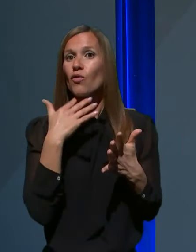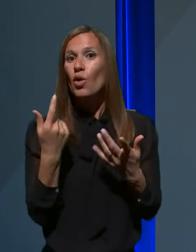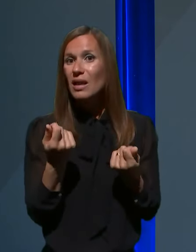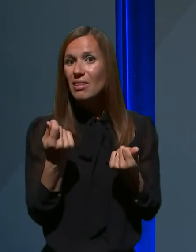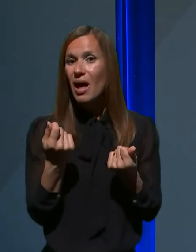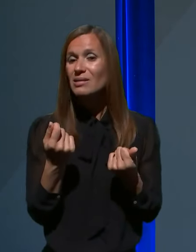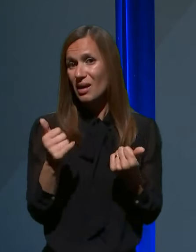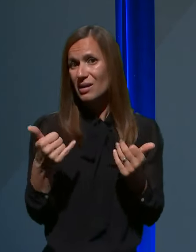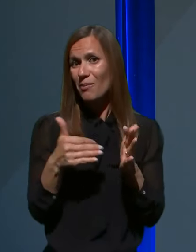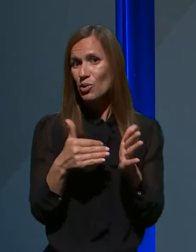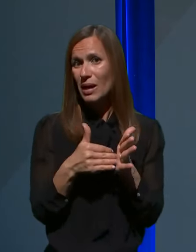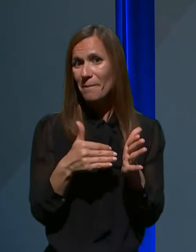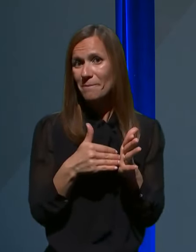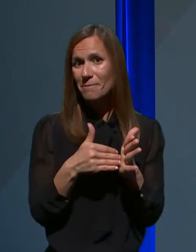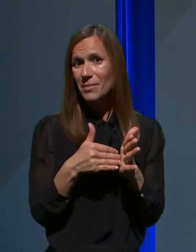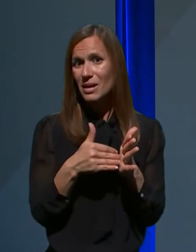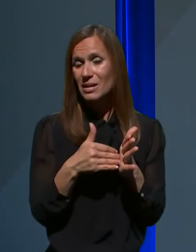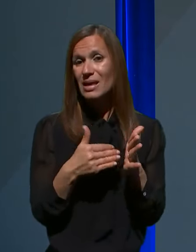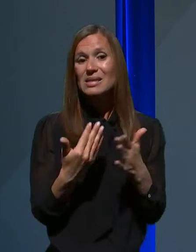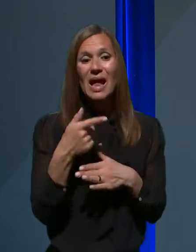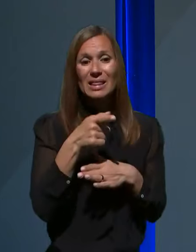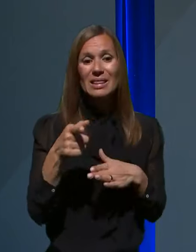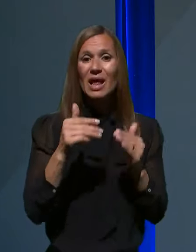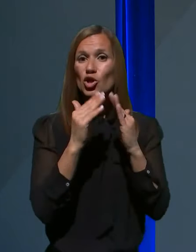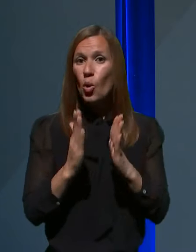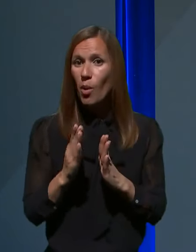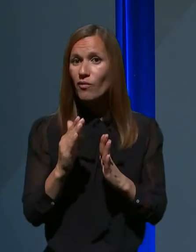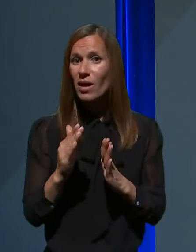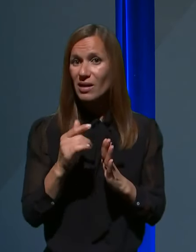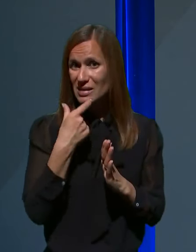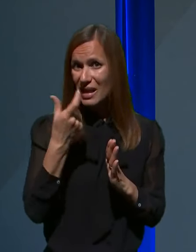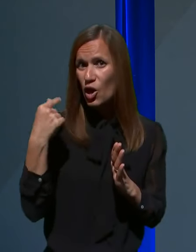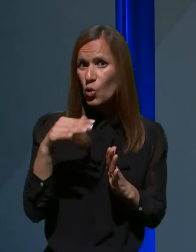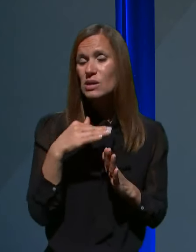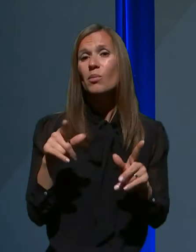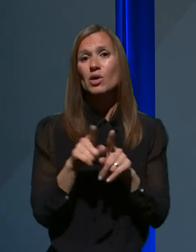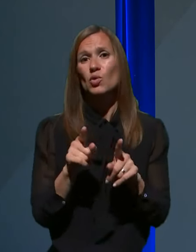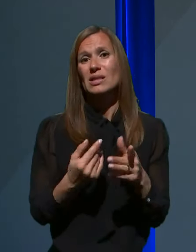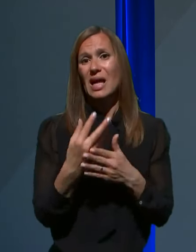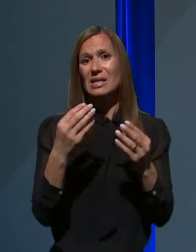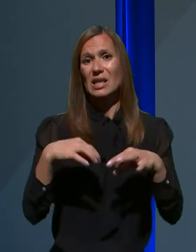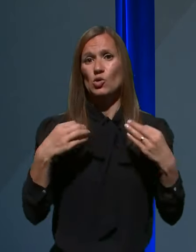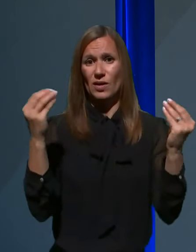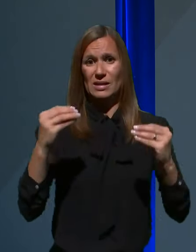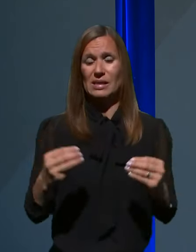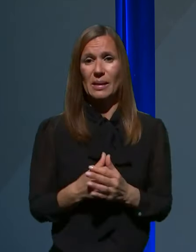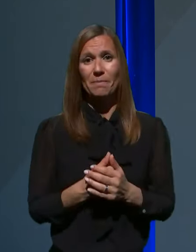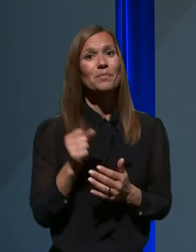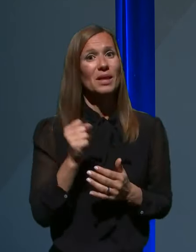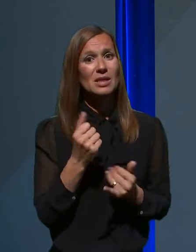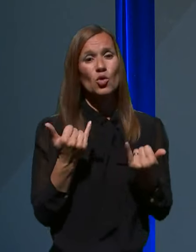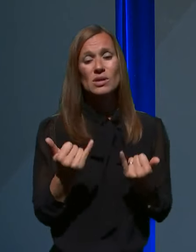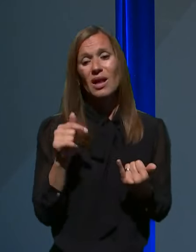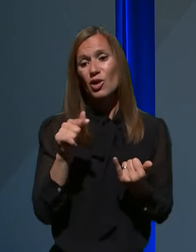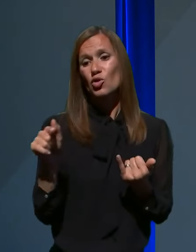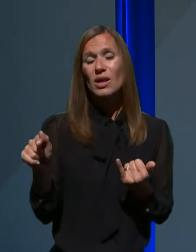potreben za to in za te domove in sveda ne nazadnje tudi za zdravstveni sistem. Tako da je danes ta izpostavljena najbolj